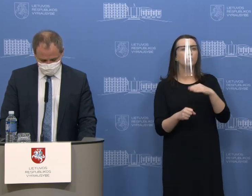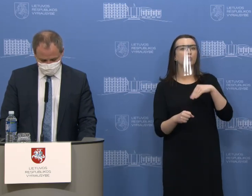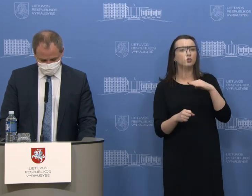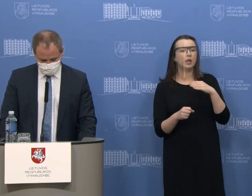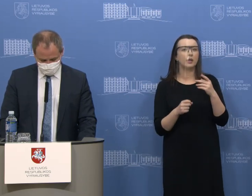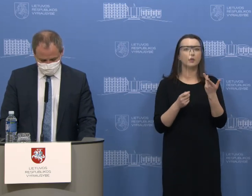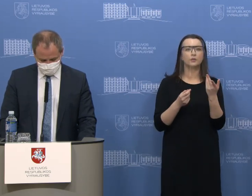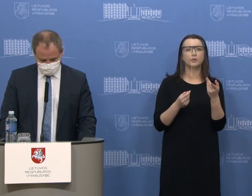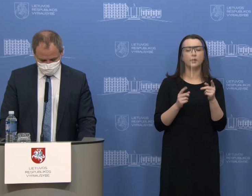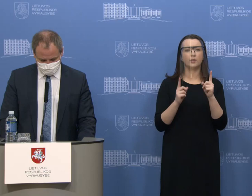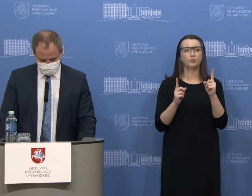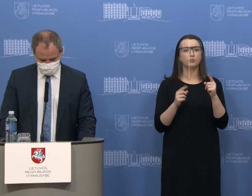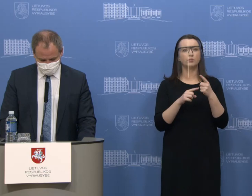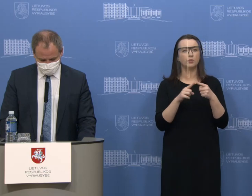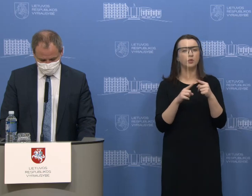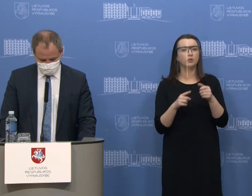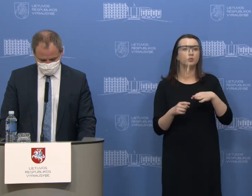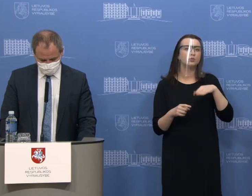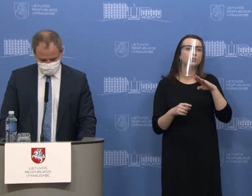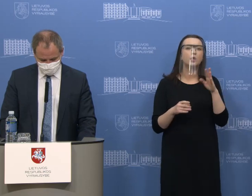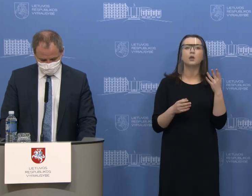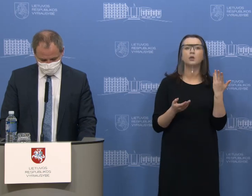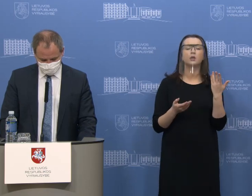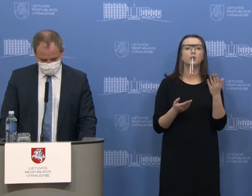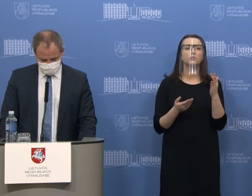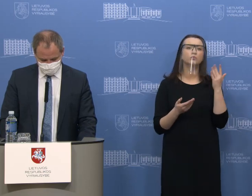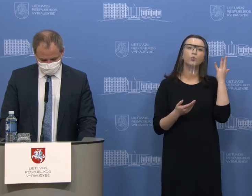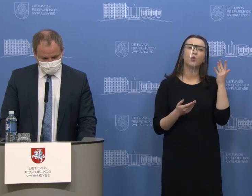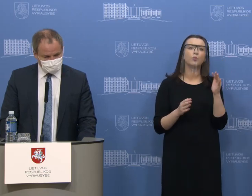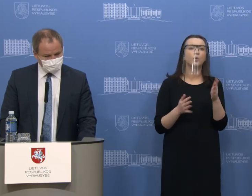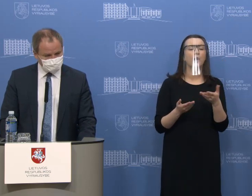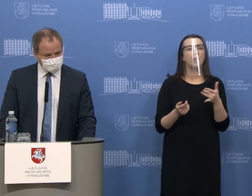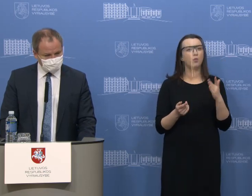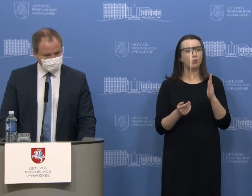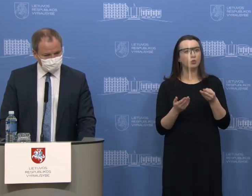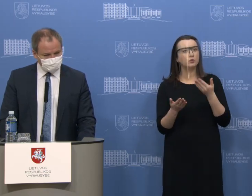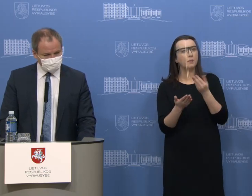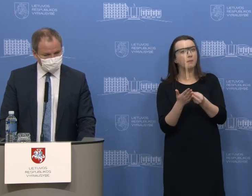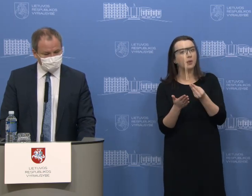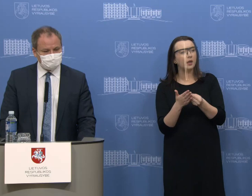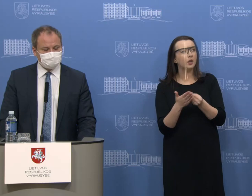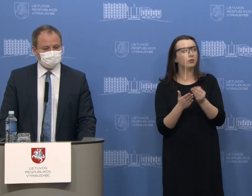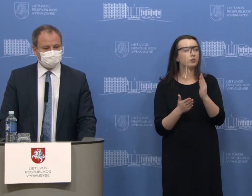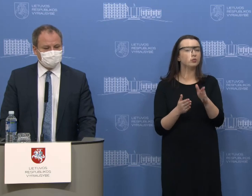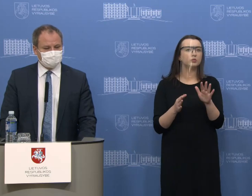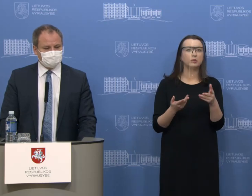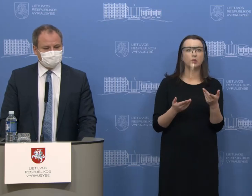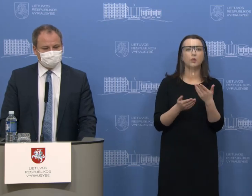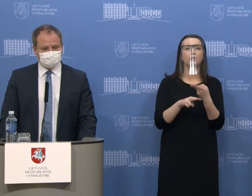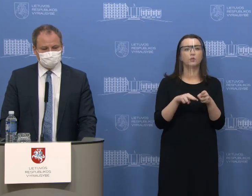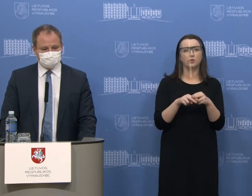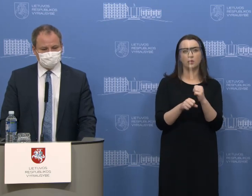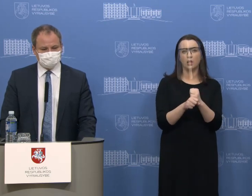priemonėmis ir kaip manot, ar nereikėtų, gal jau yra numatytas skirti jiems kažkokias premijas, kadangi to darbo, na, panašu, tikrai padaugėjo ženkliai.